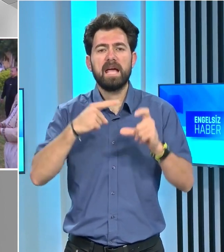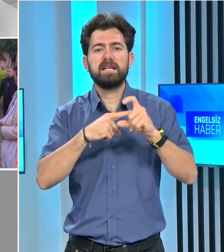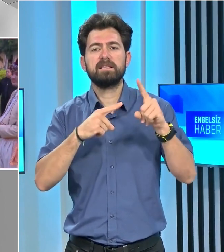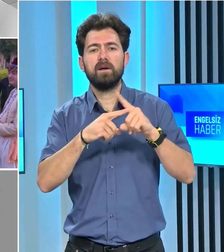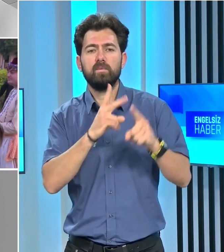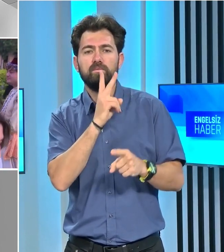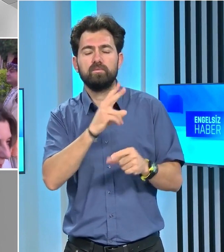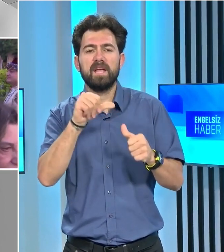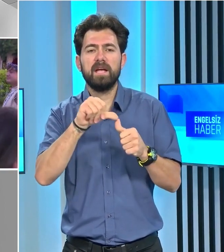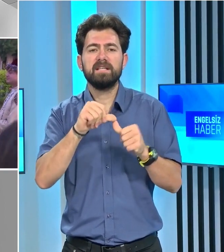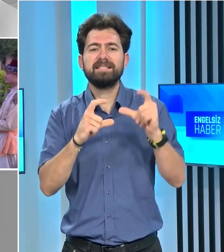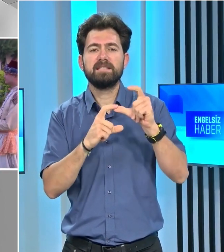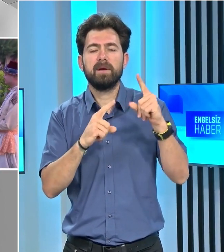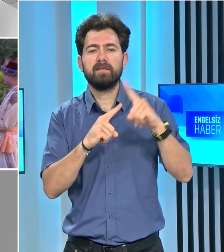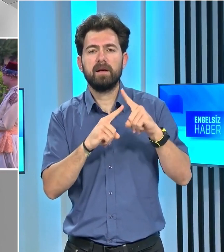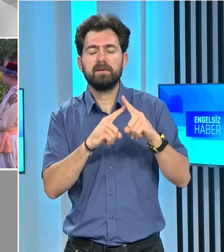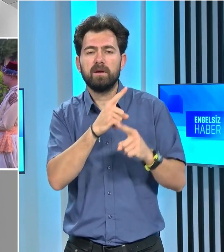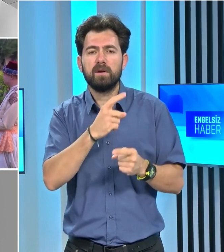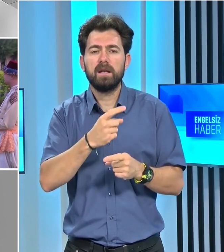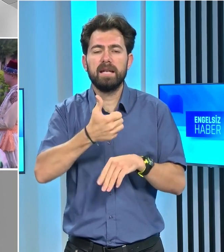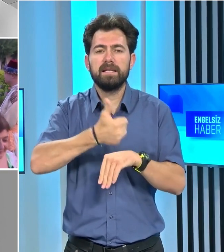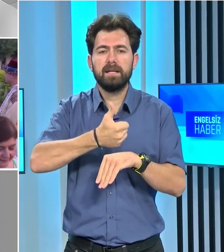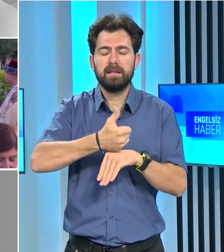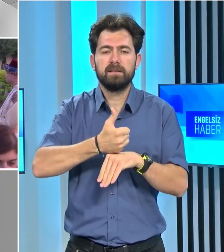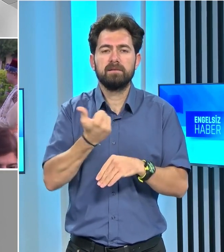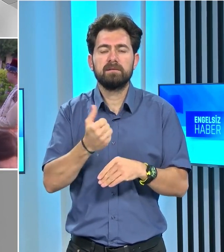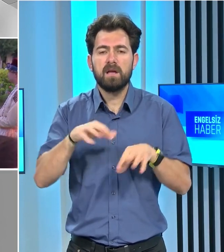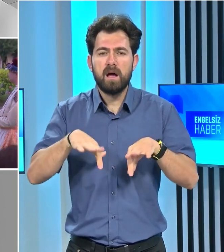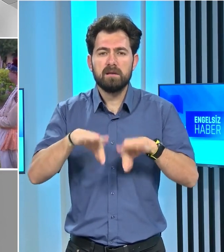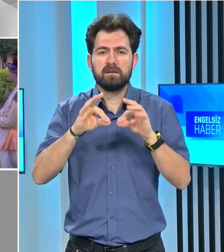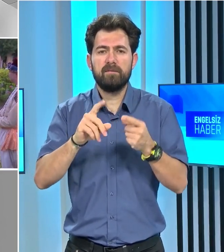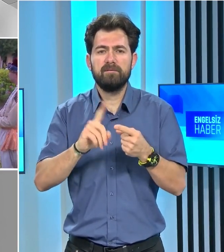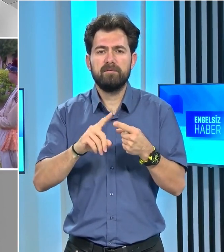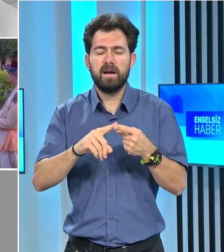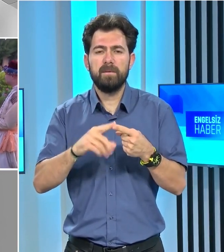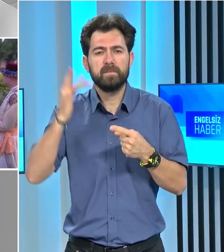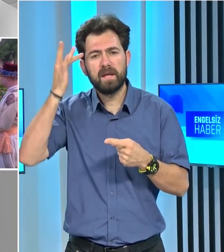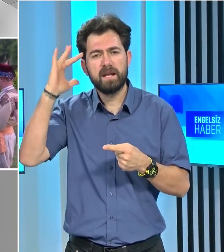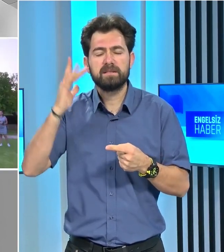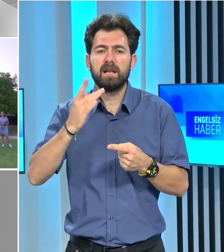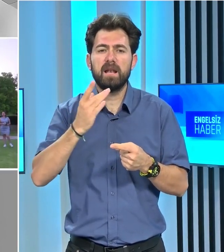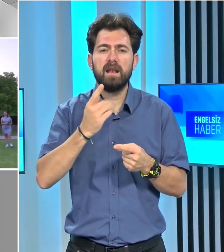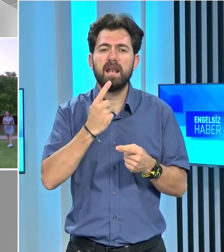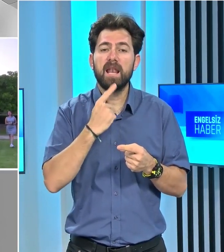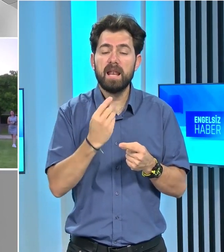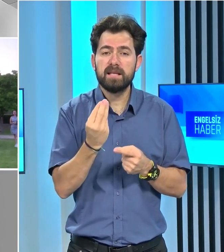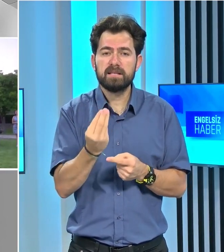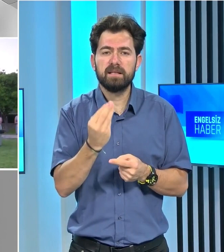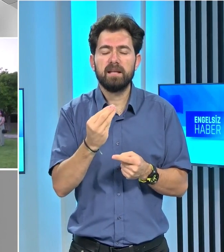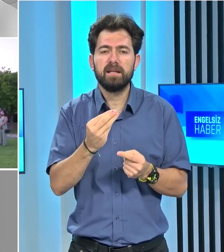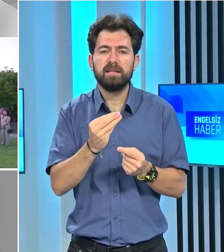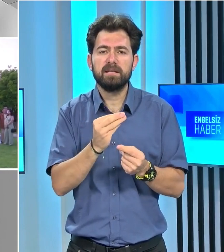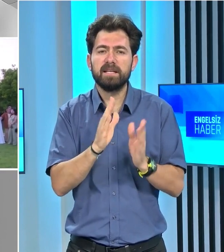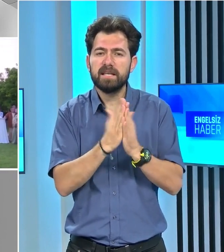Cumhurbaşkanı Ersin Tatar'ın eşi Sibel Tatar öncülüğünde hazırlanan ve geleneksel lezzetlerin